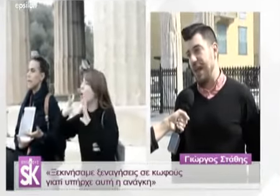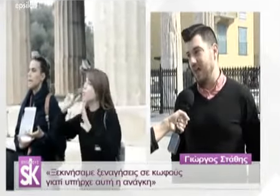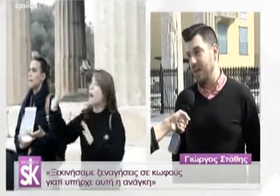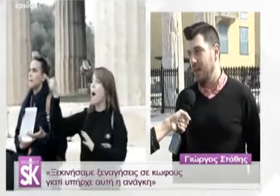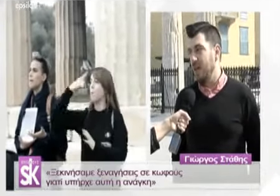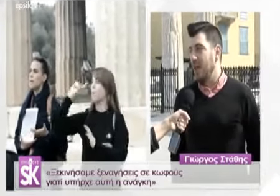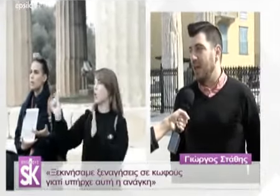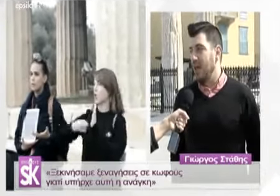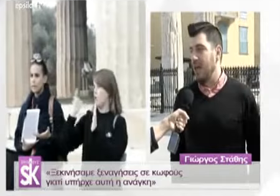Ελλάδα.